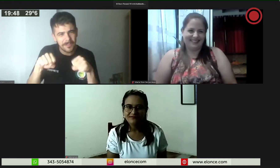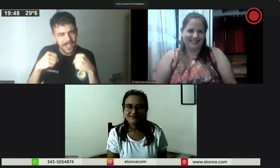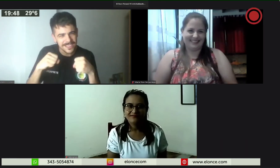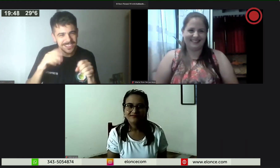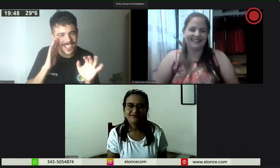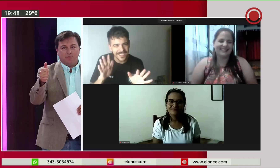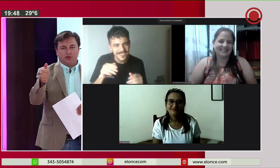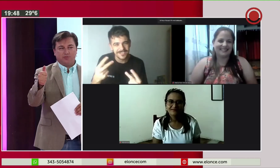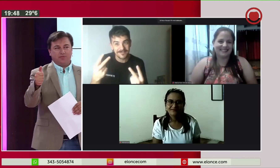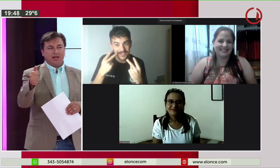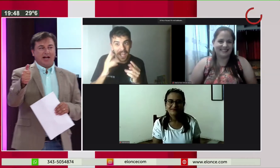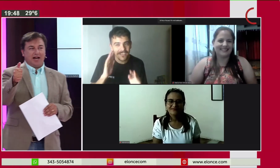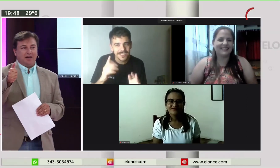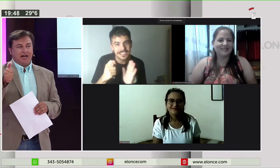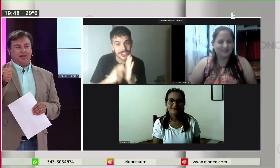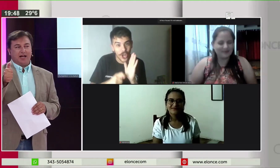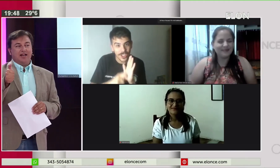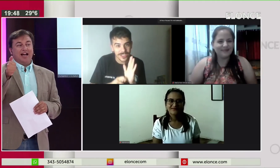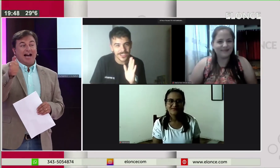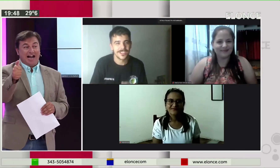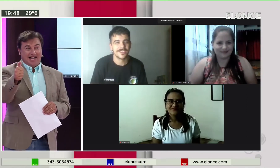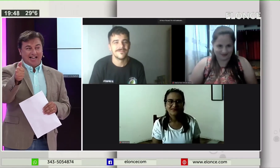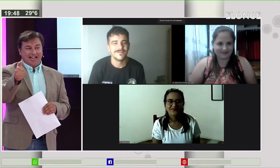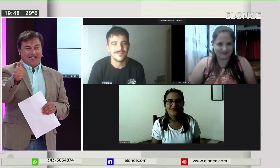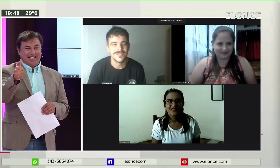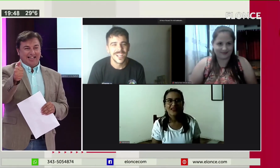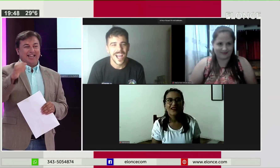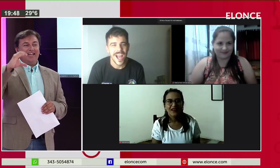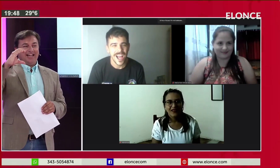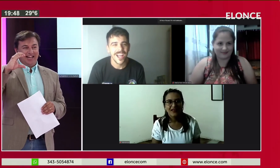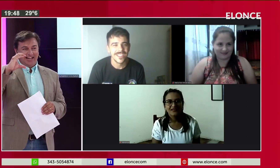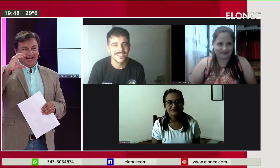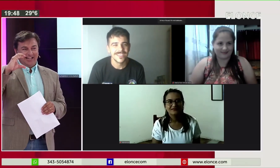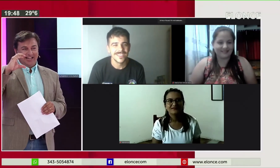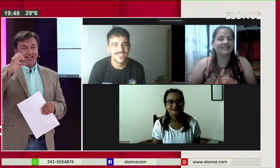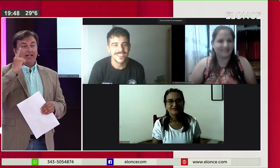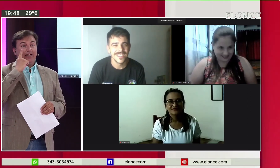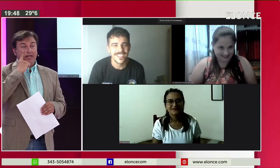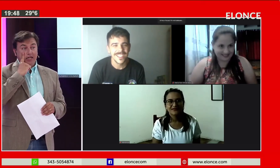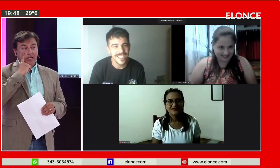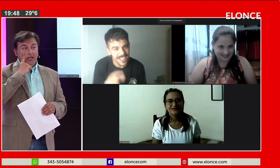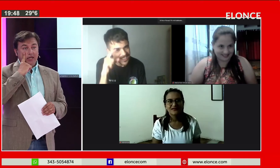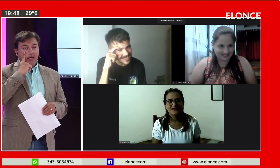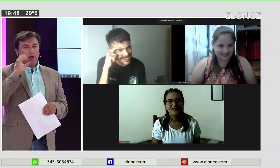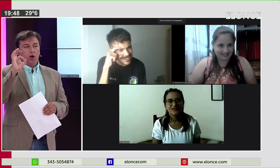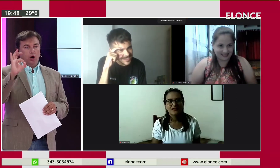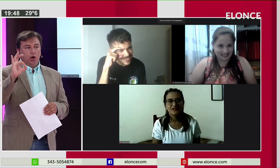En casa, vamos. Acá. Ahí está. A. E. I. O.